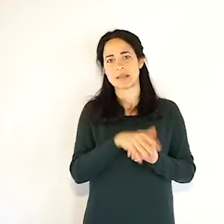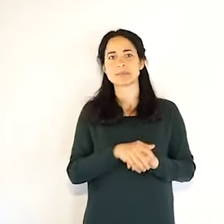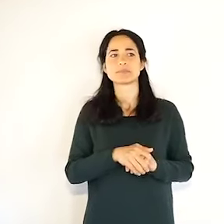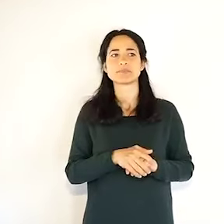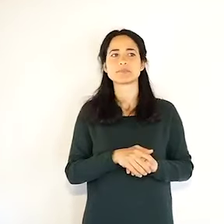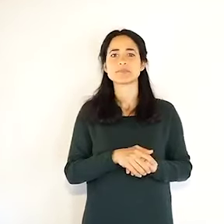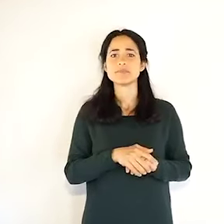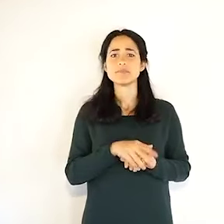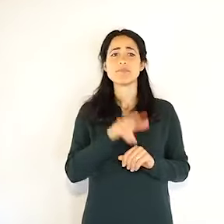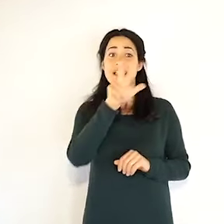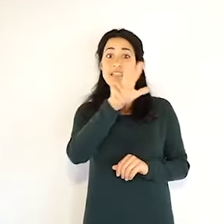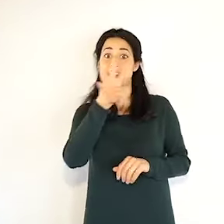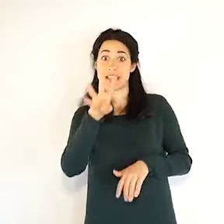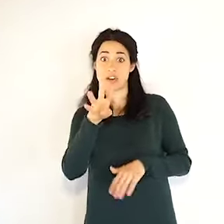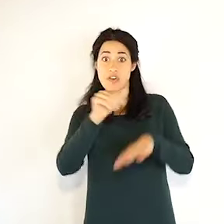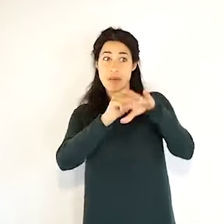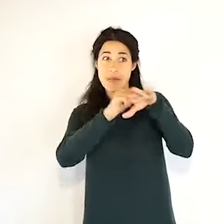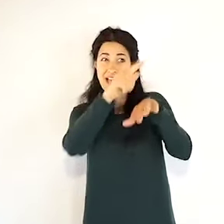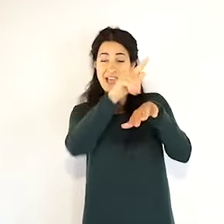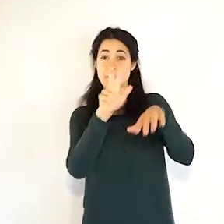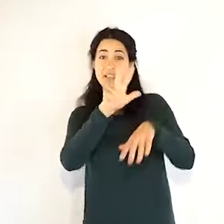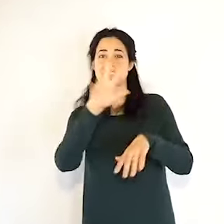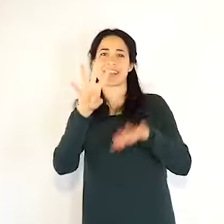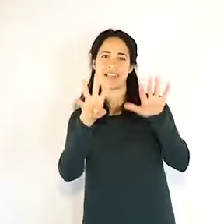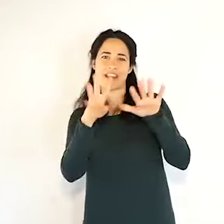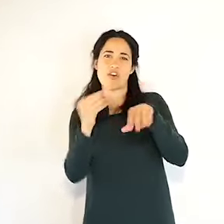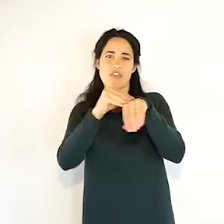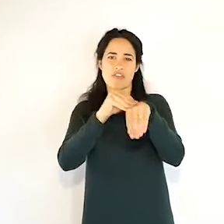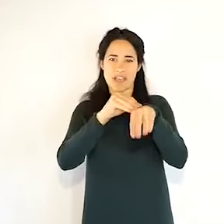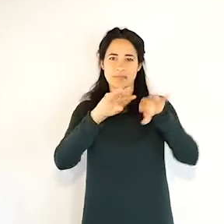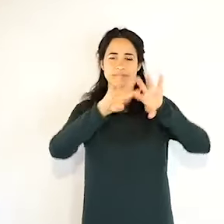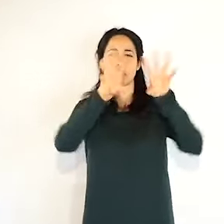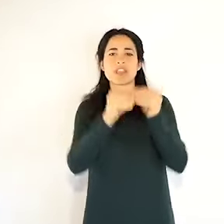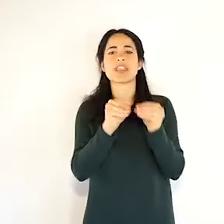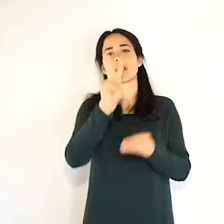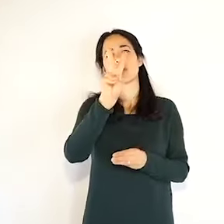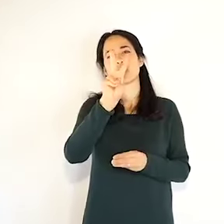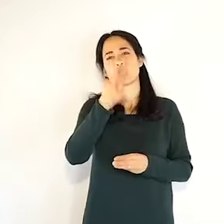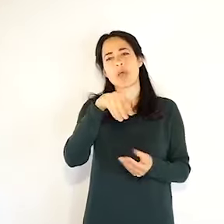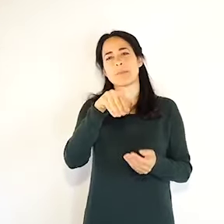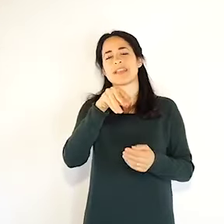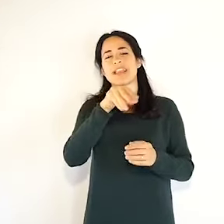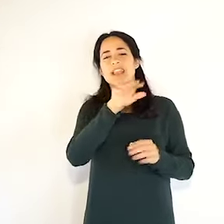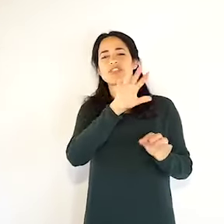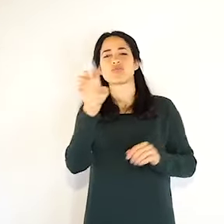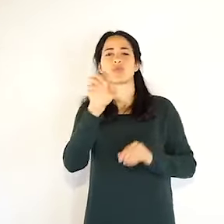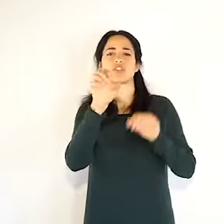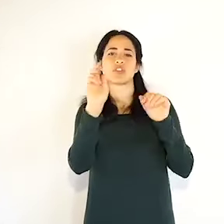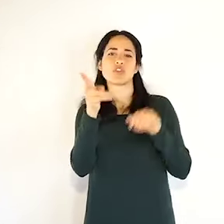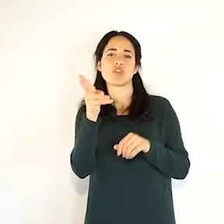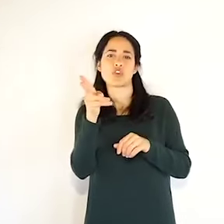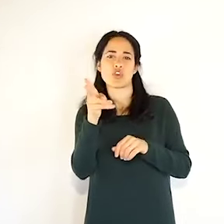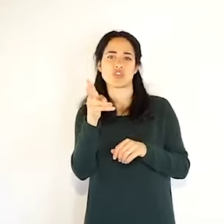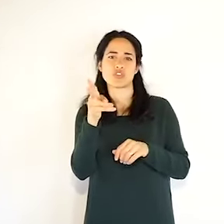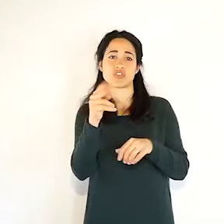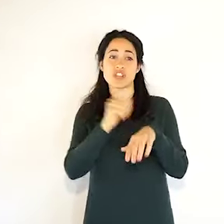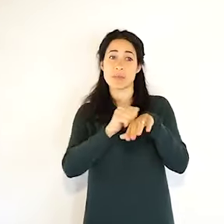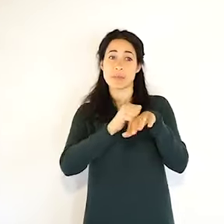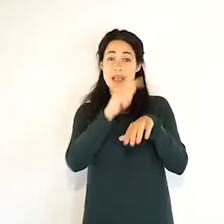smentita, perché saremmo in tanti a complottare, se fosse un complotto, a proposito di quello che dicevo all'inizio,